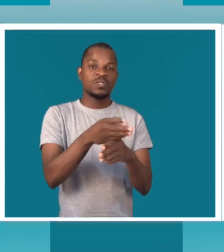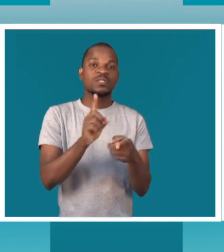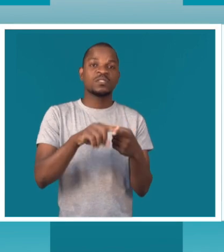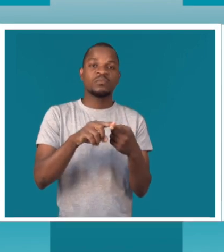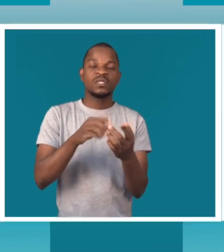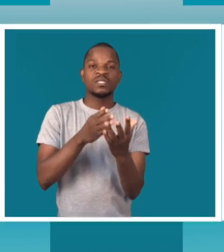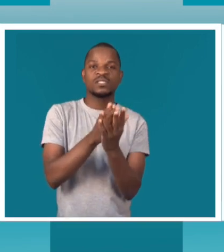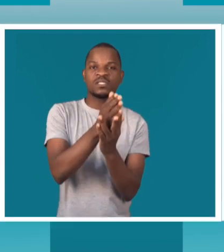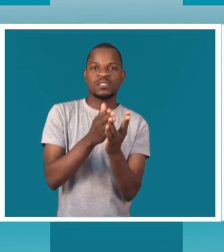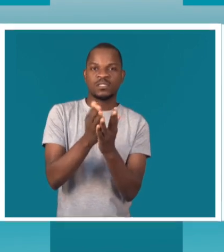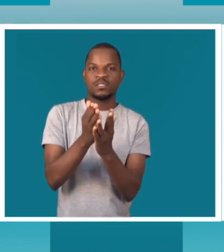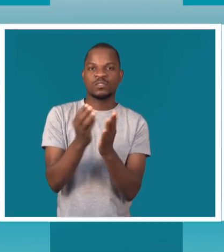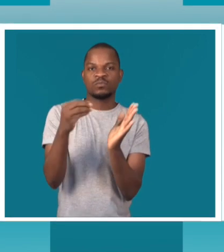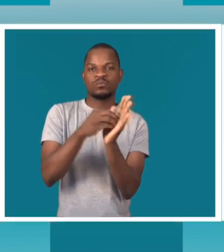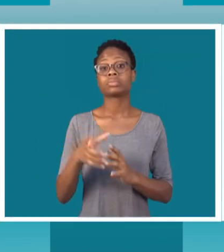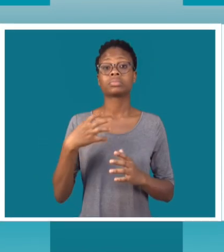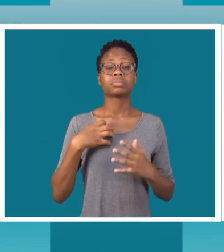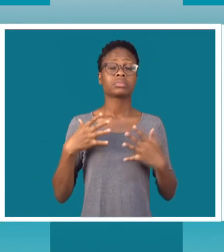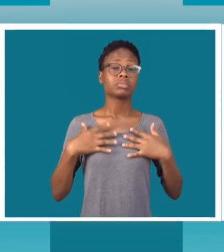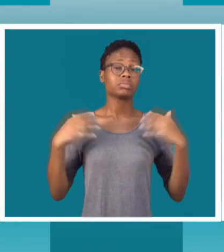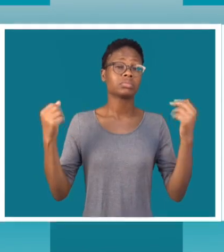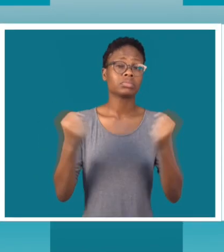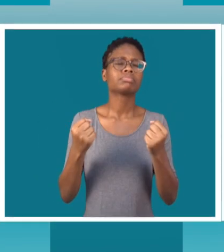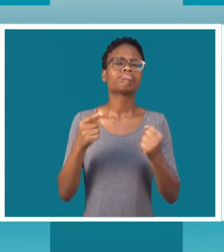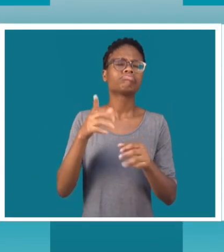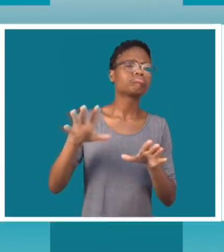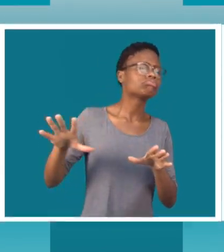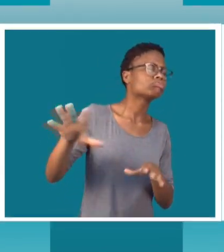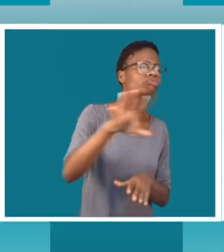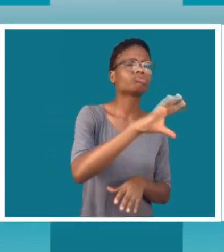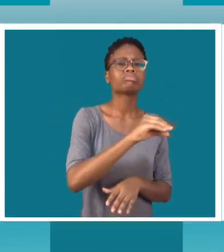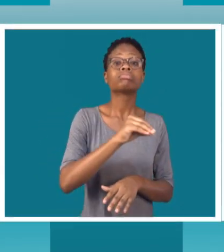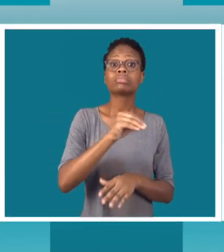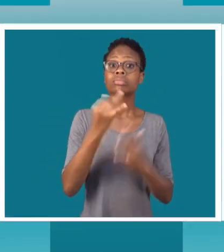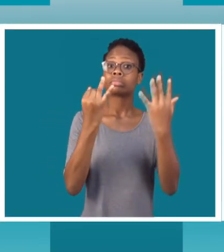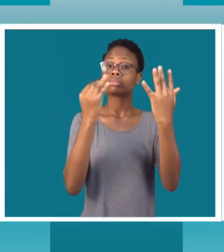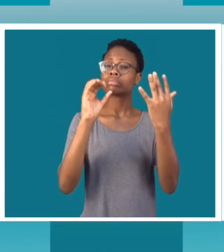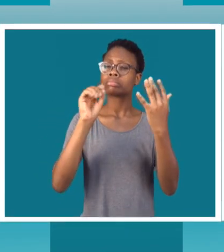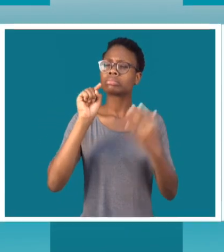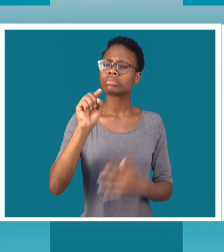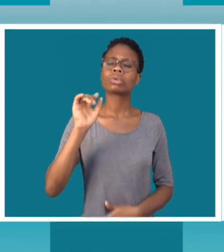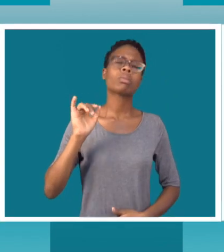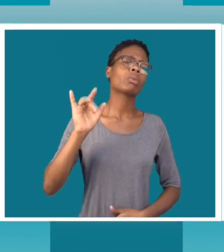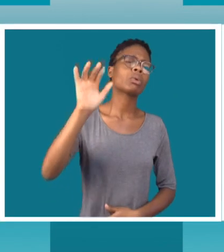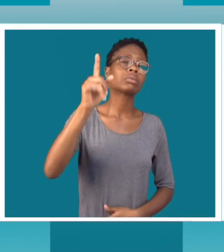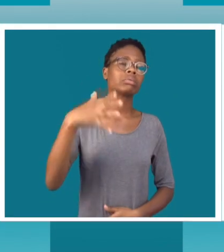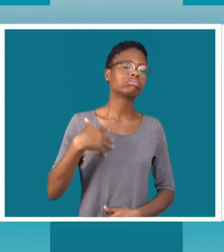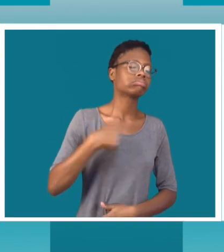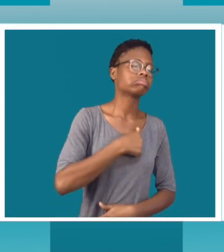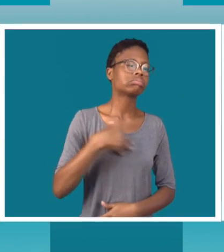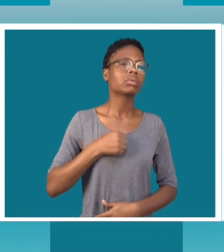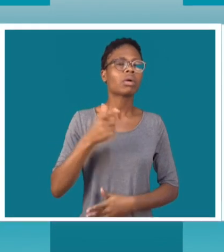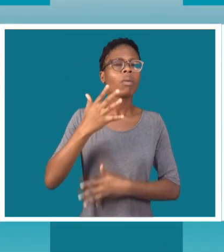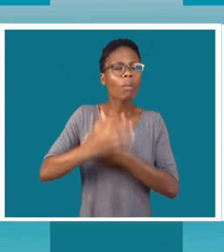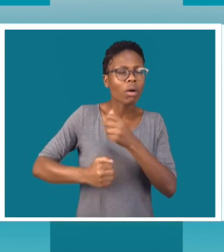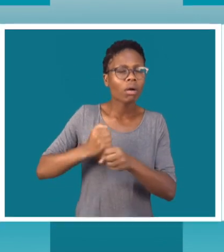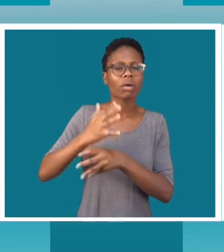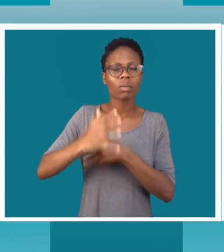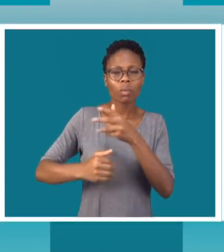direção estratégica contida no... De acordo com o Ministério da Saúde, cerca de 70 mil pessoas morem por ano devido